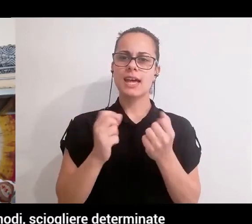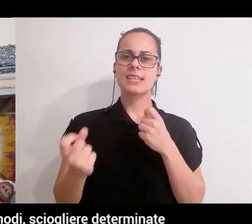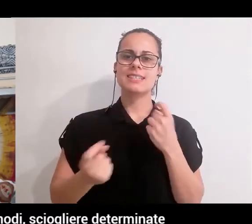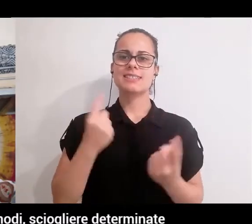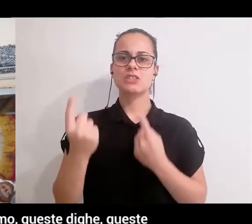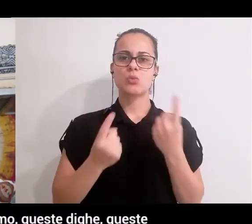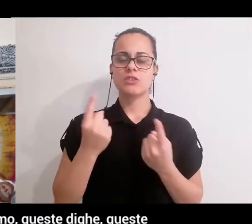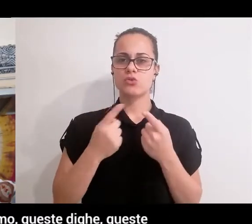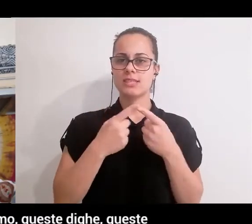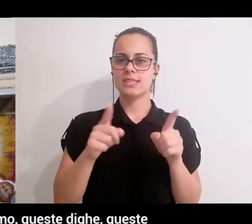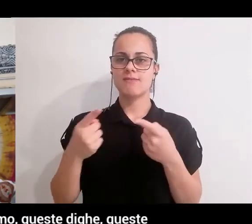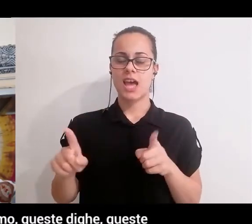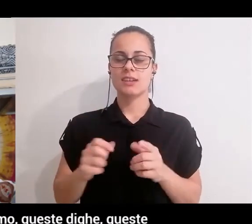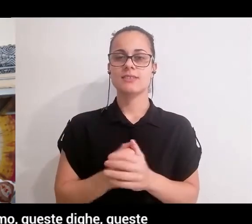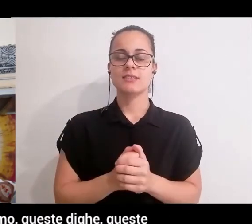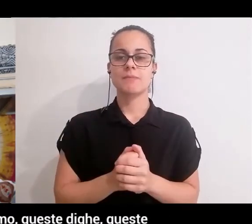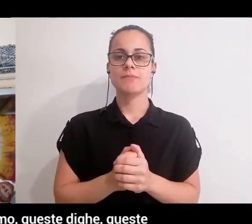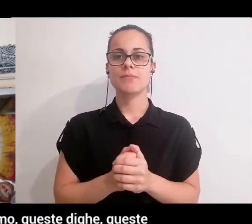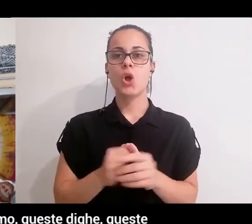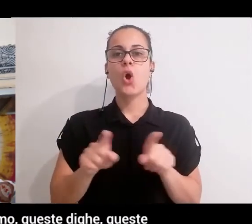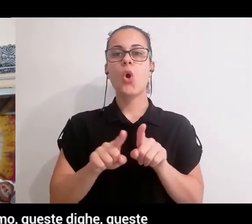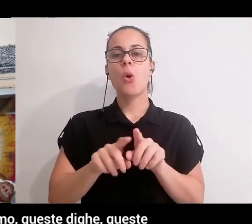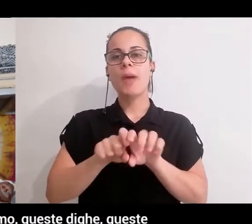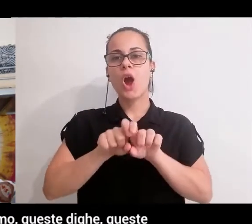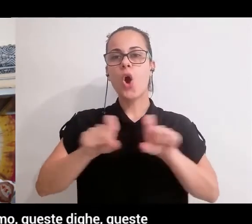sciogliere determinate dinamiche, andare a